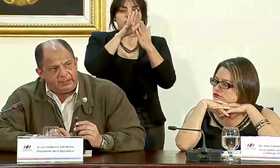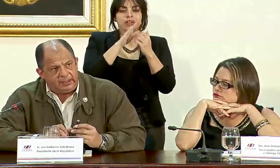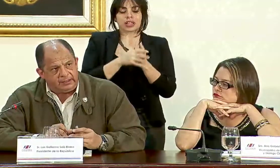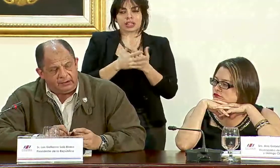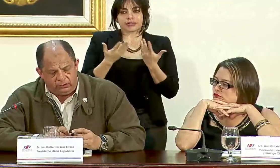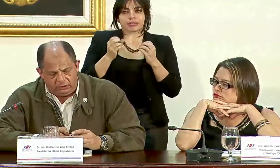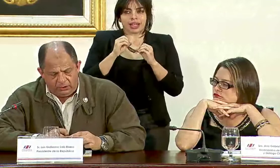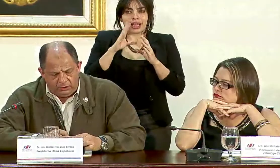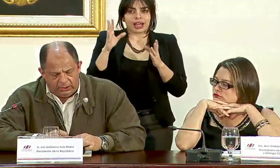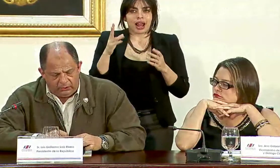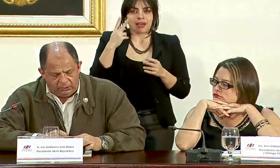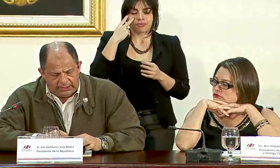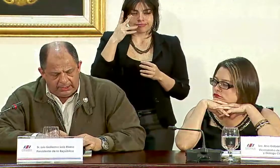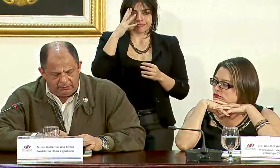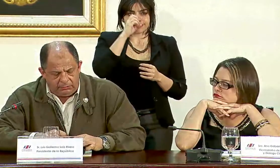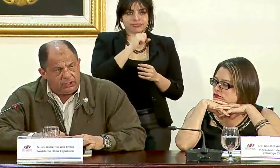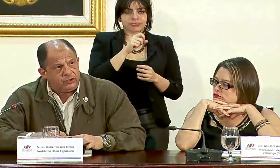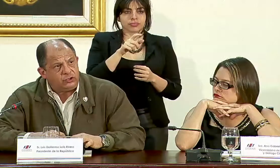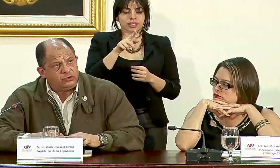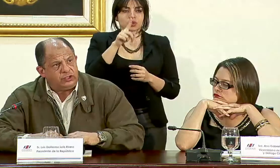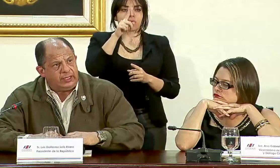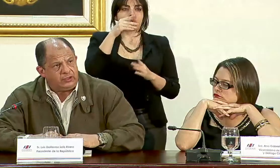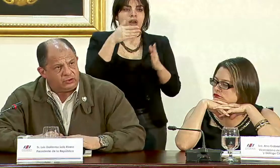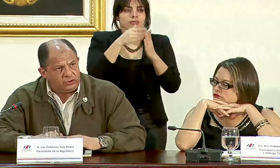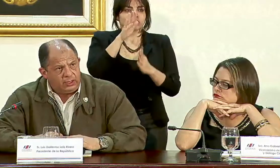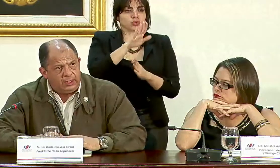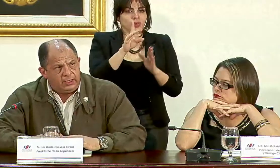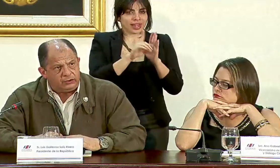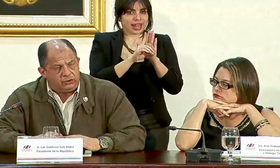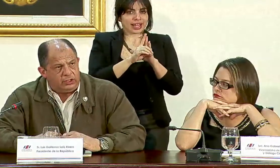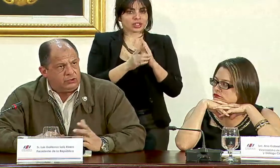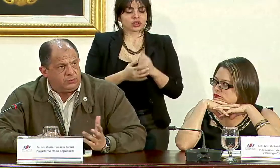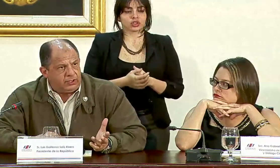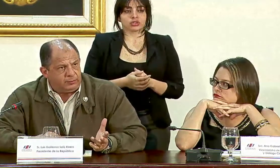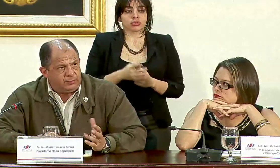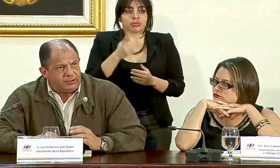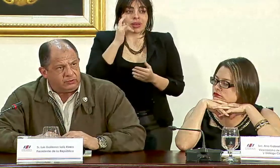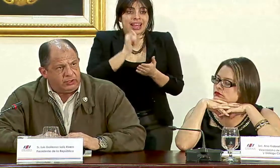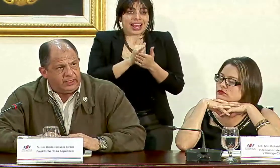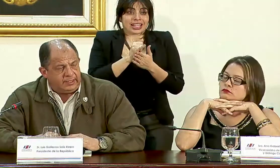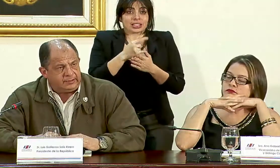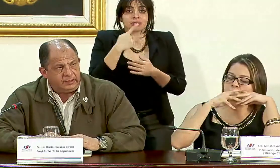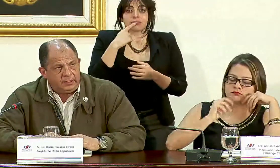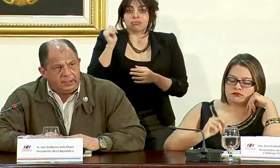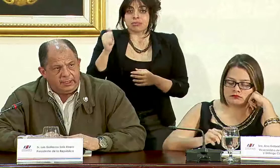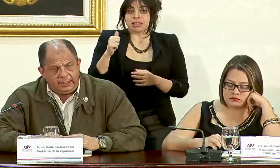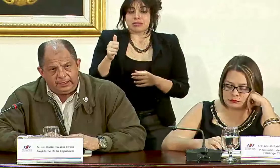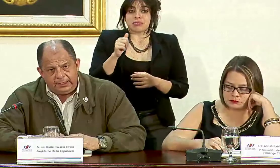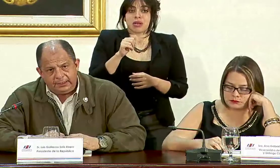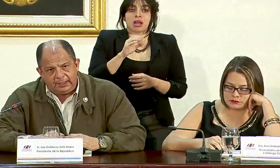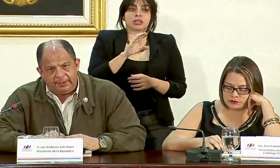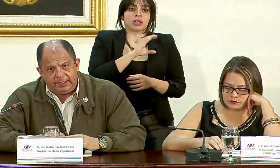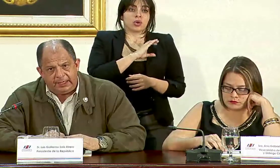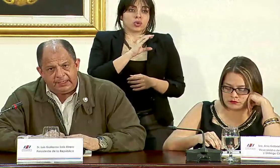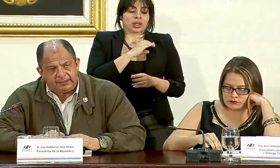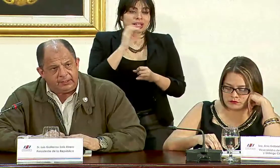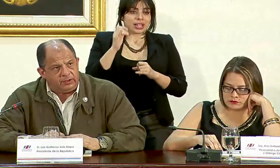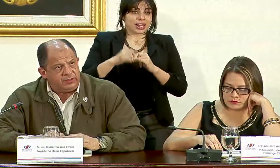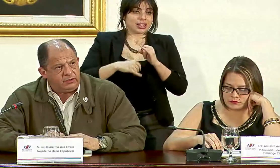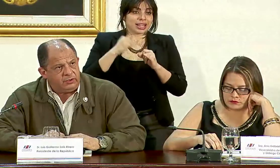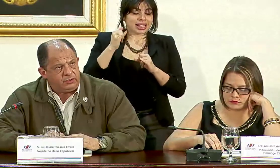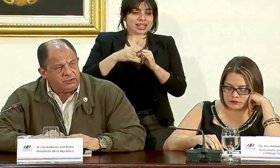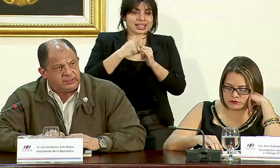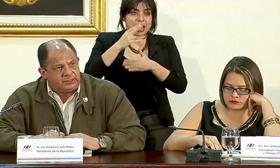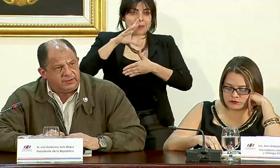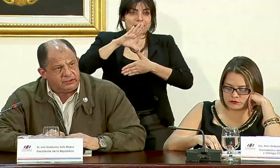claramente ha sido una violación de sus derechos esto dicho por las propias autoridades interamericanas